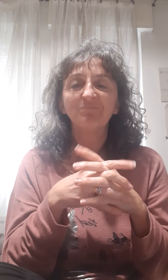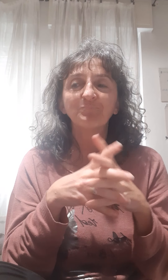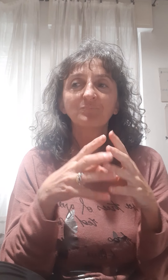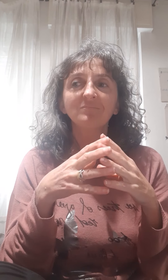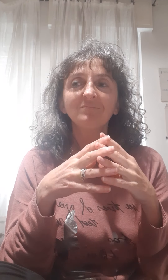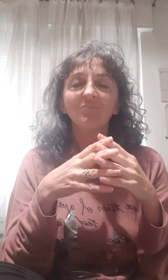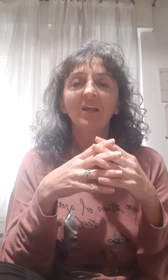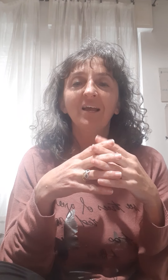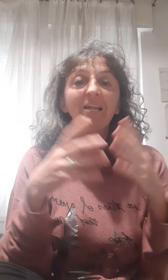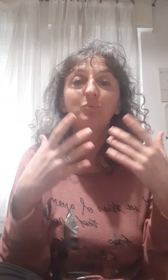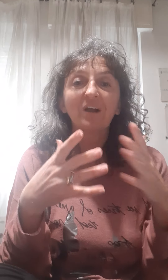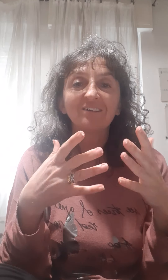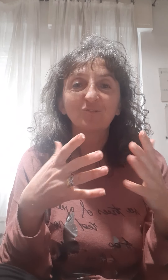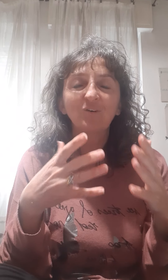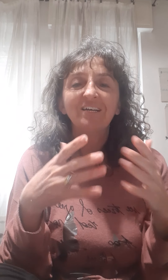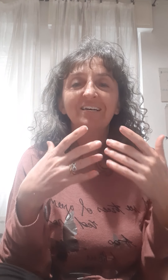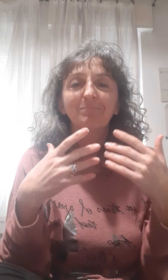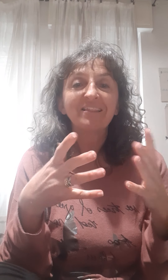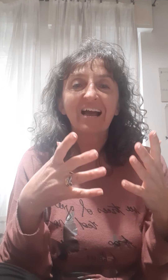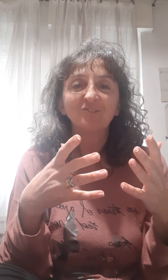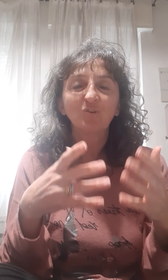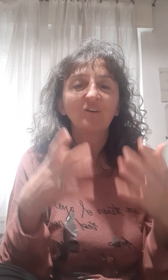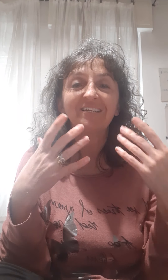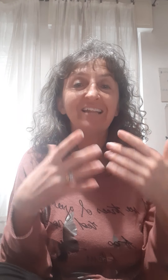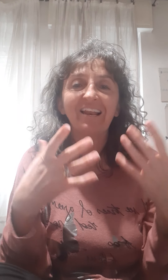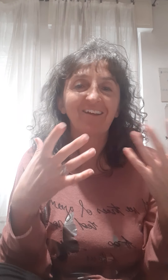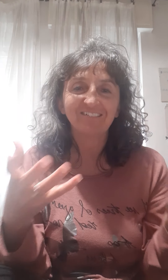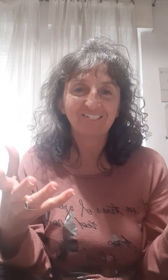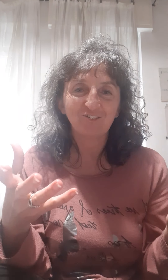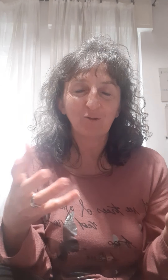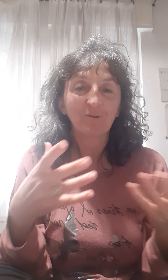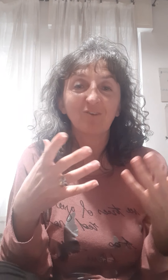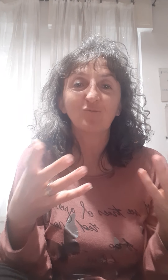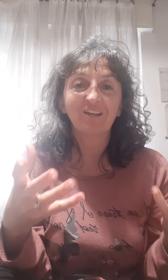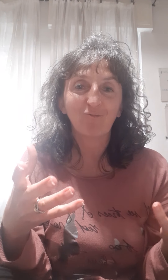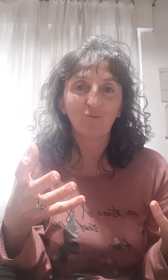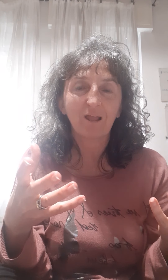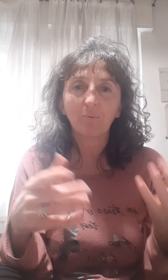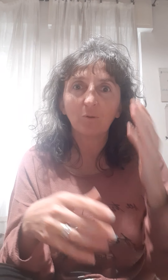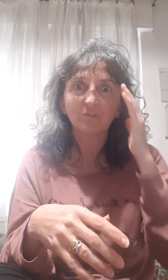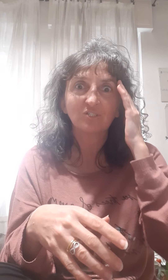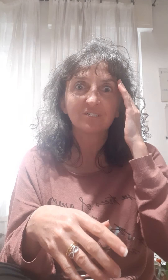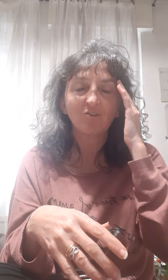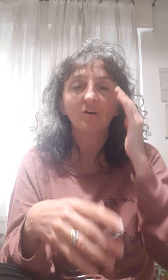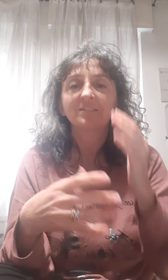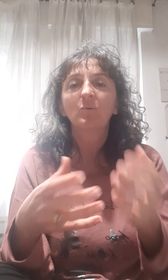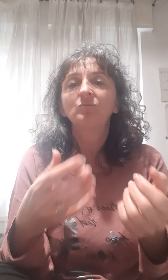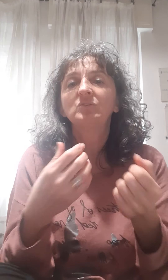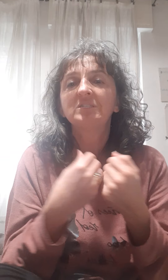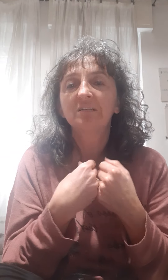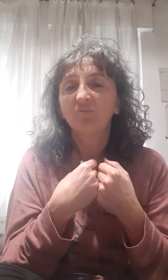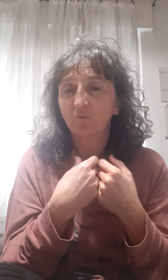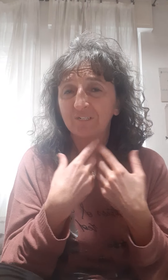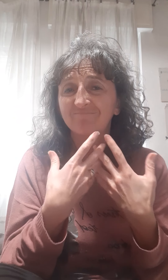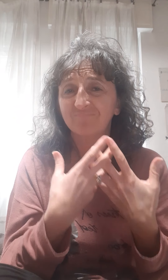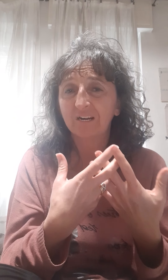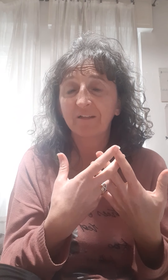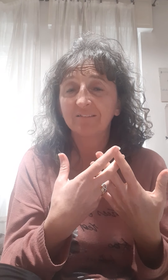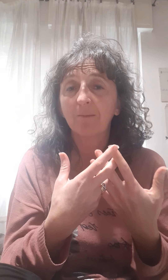il bucato bagnato nella lavatrice per alcune ore e poi dopo ci si ricorda quando si tira fuori veramente è